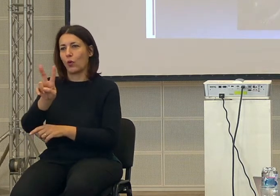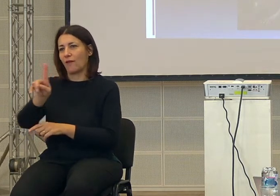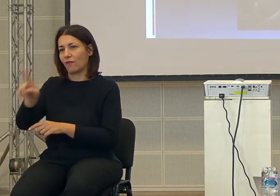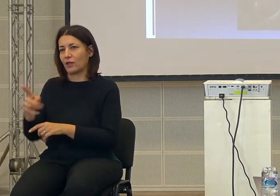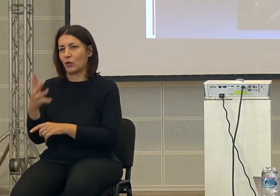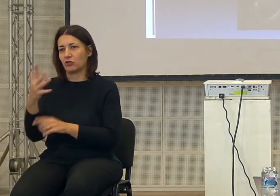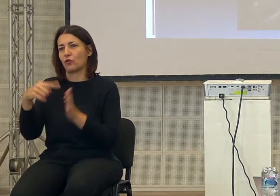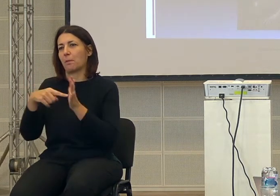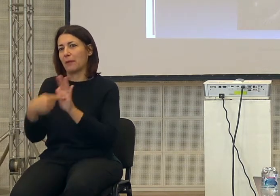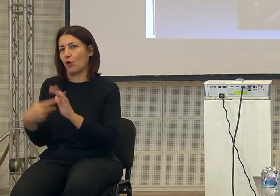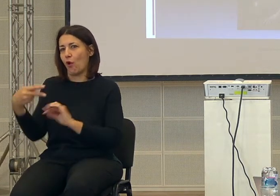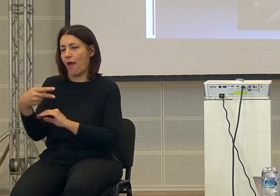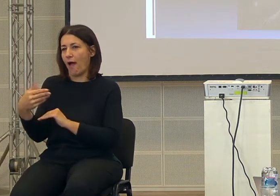fa,